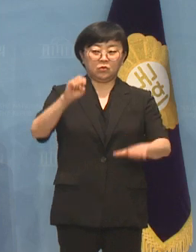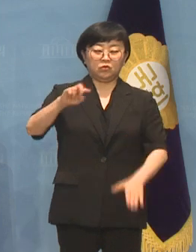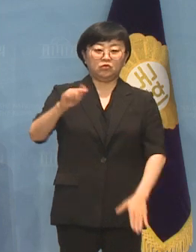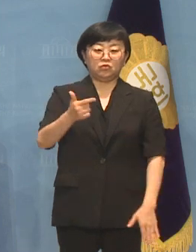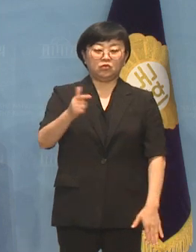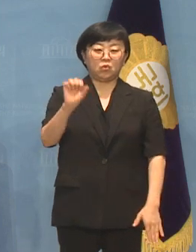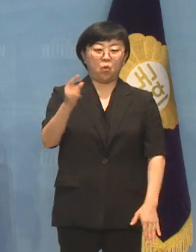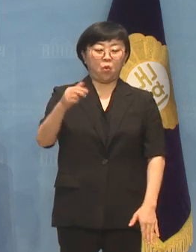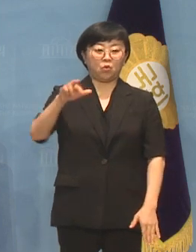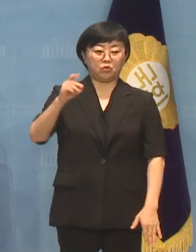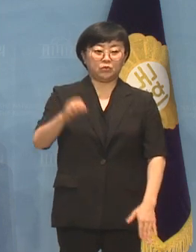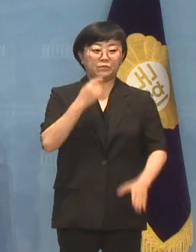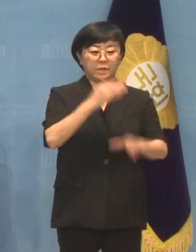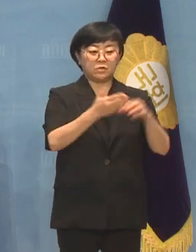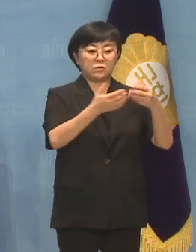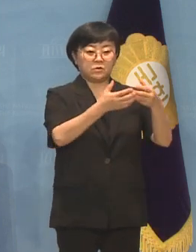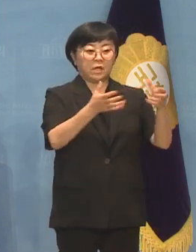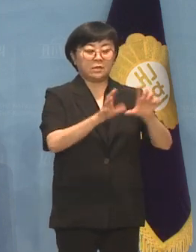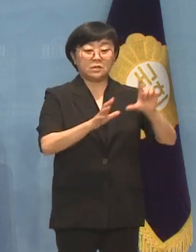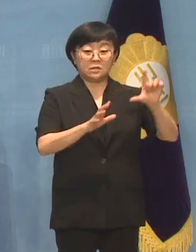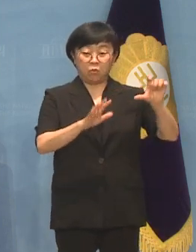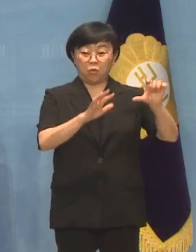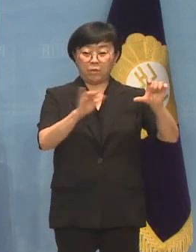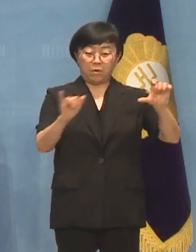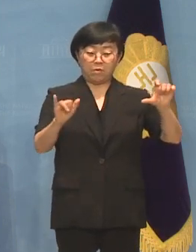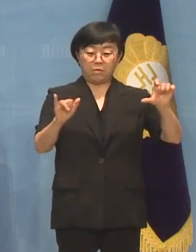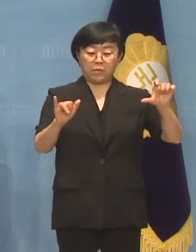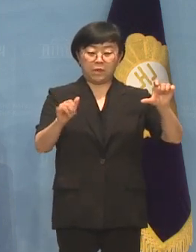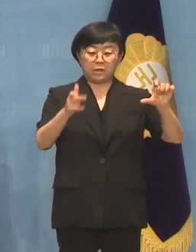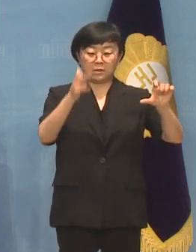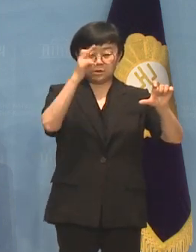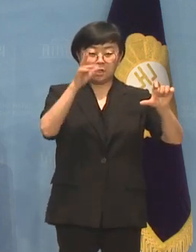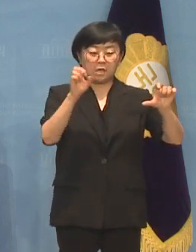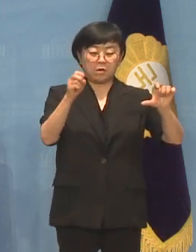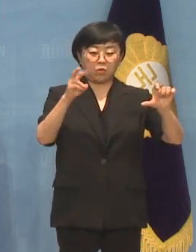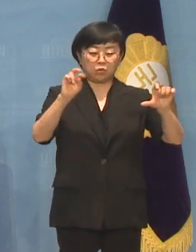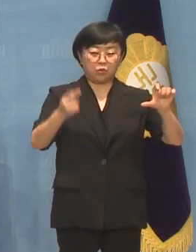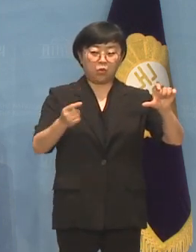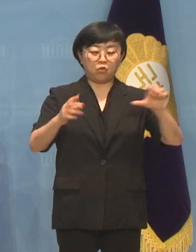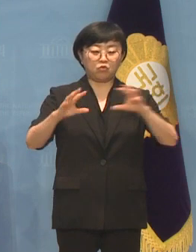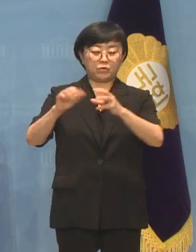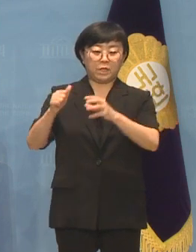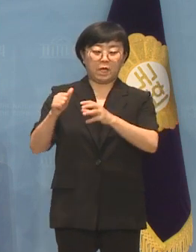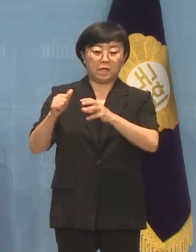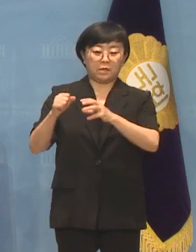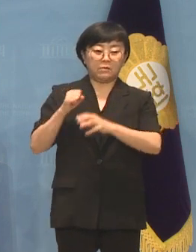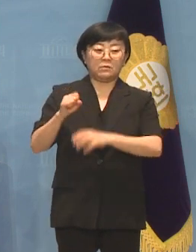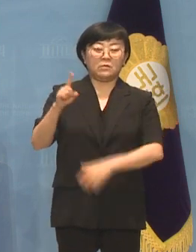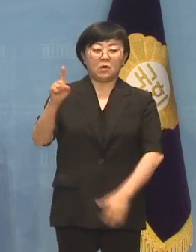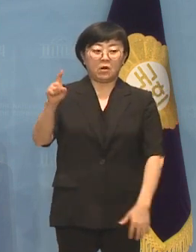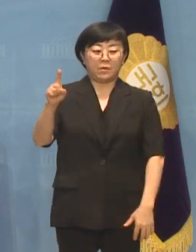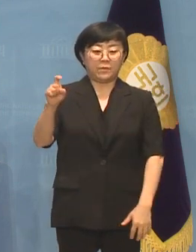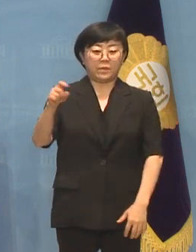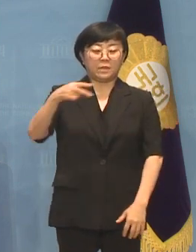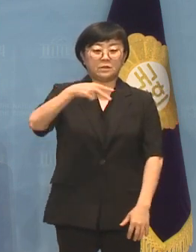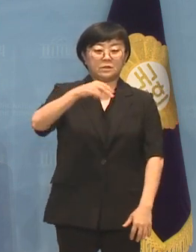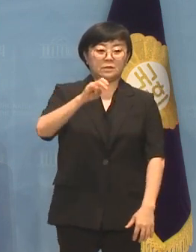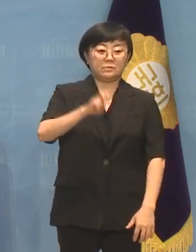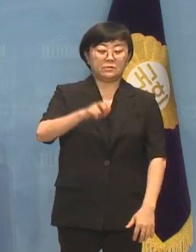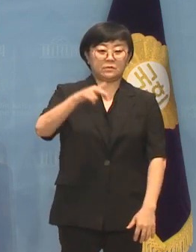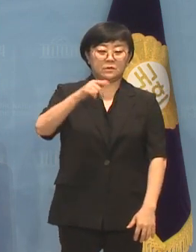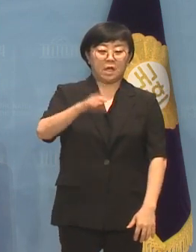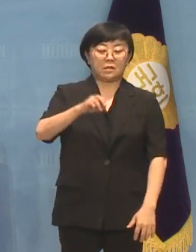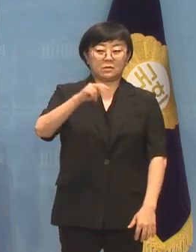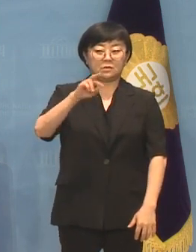의원 등 더불어민주당 15명, 최영도 의원 등 국민의힘 11명, 심상정 의원과